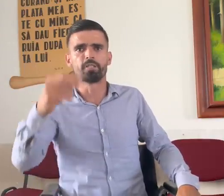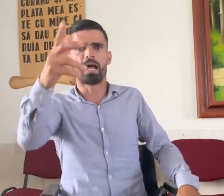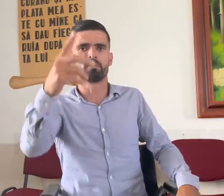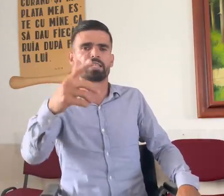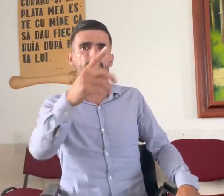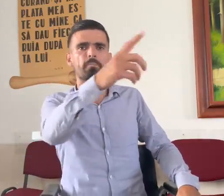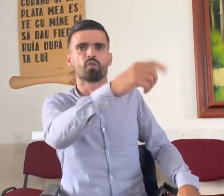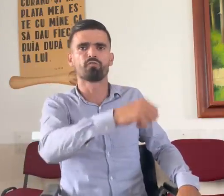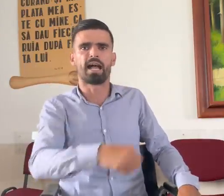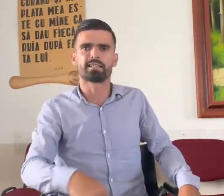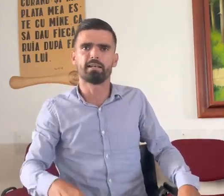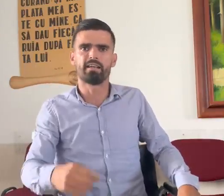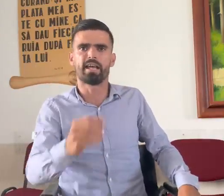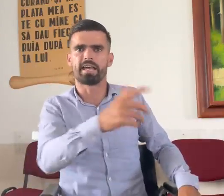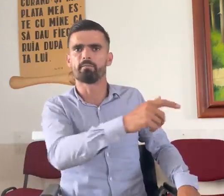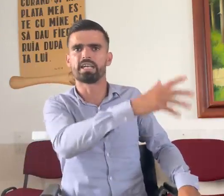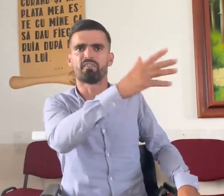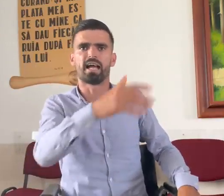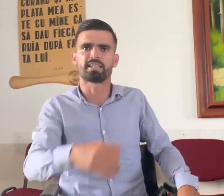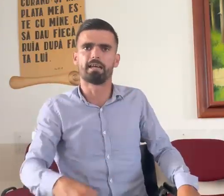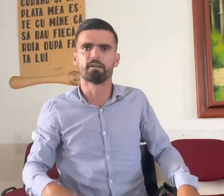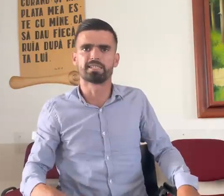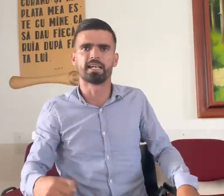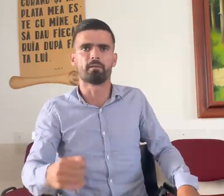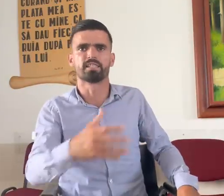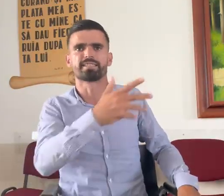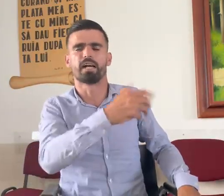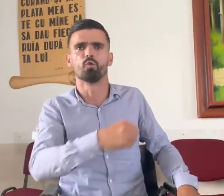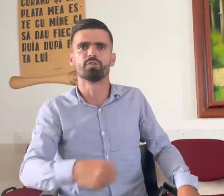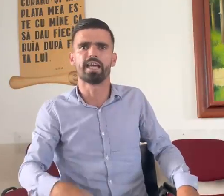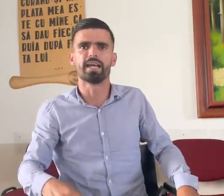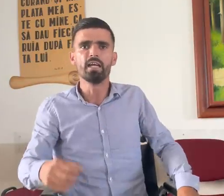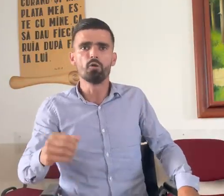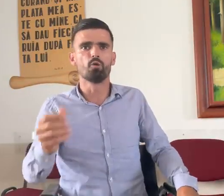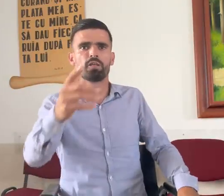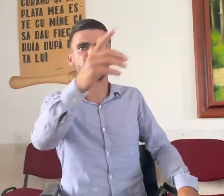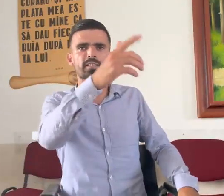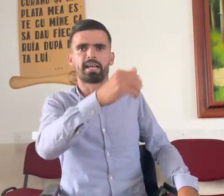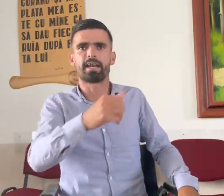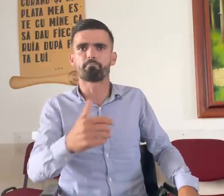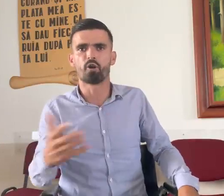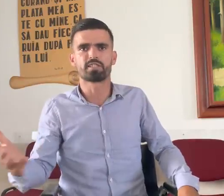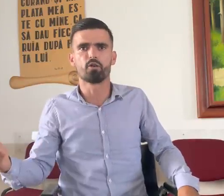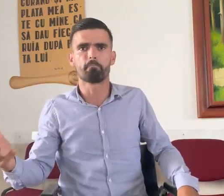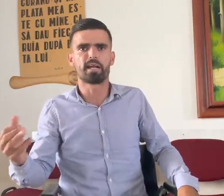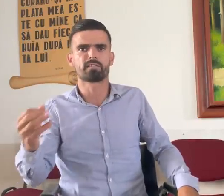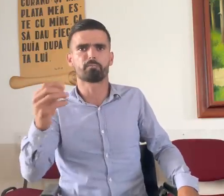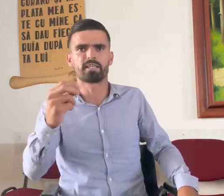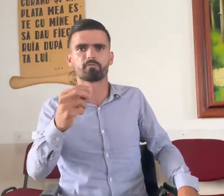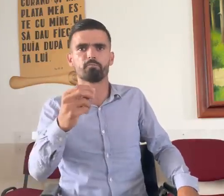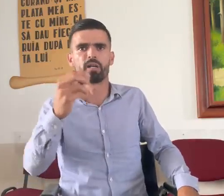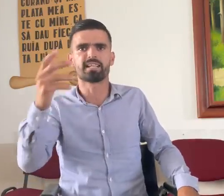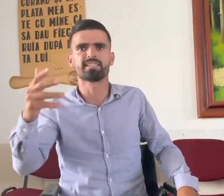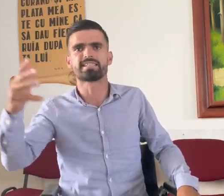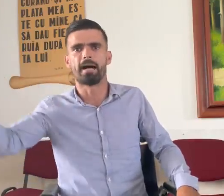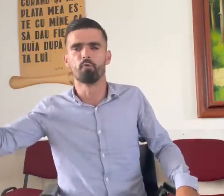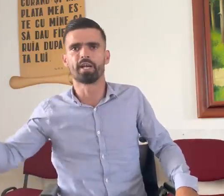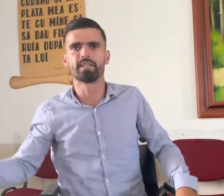spuneam, întrebam de-o fratele, Eremia, fratele bătrân, am zis că unde-i? Unii dintre nepoții lui, perspre supun, a zis, s-a murit.